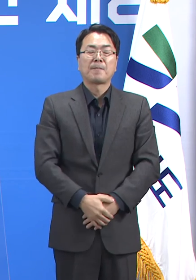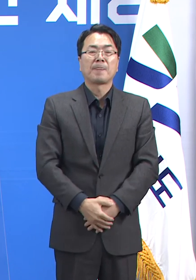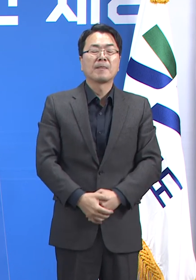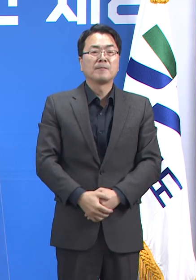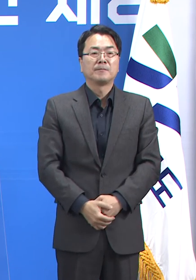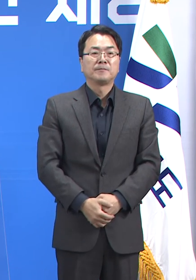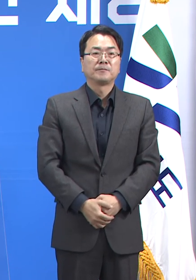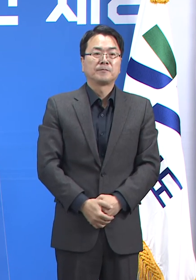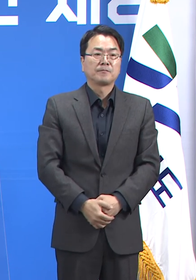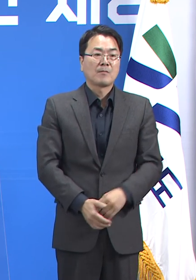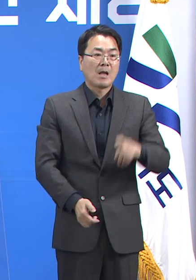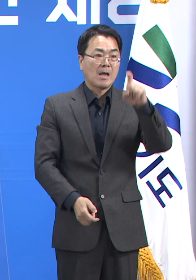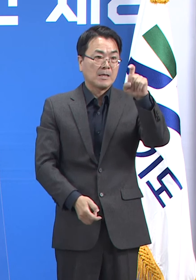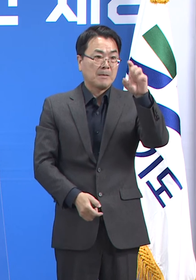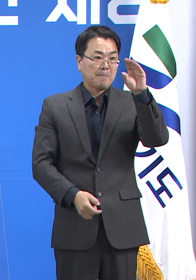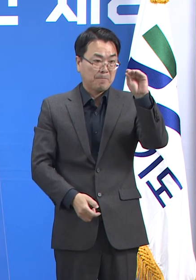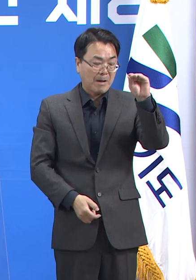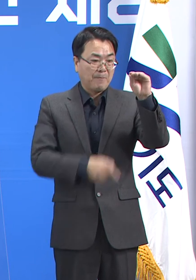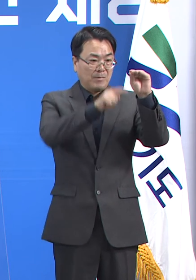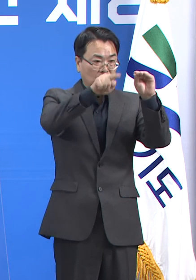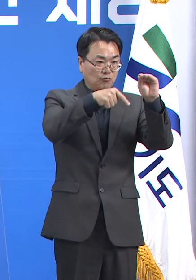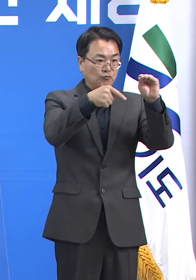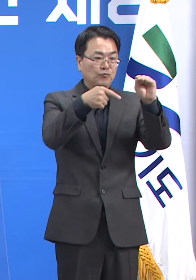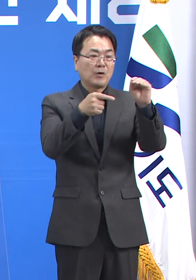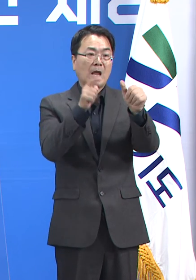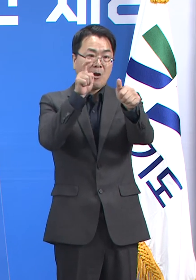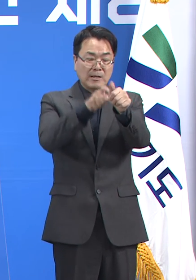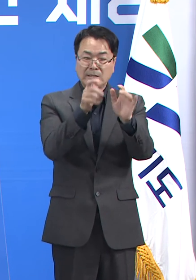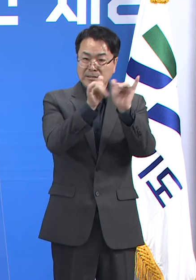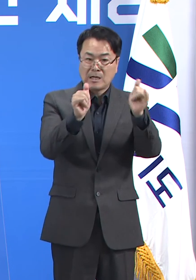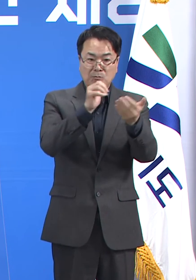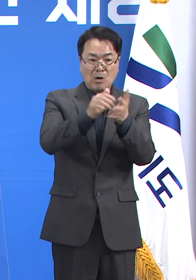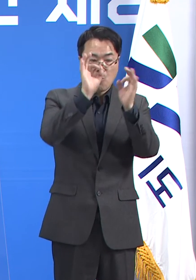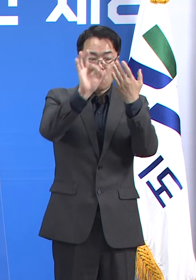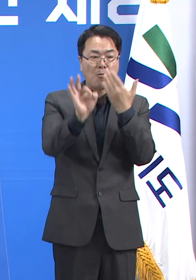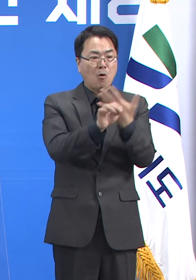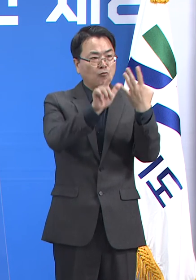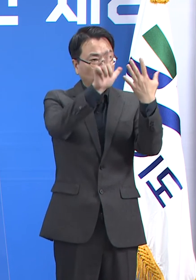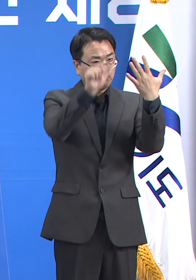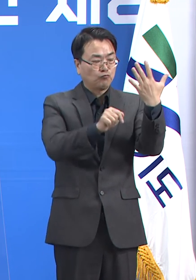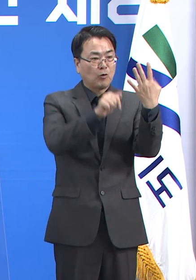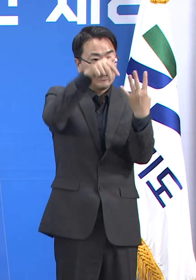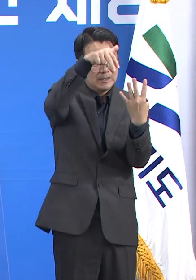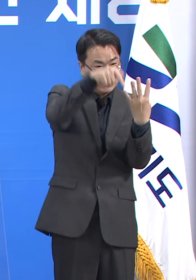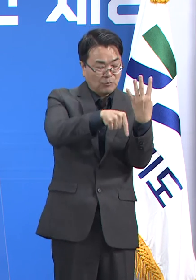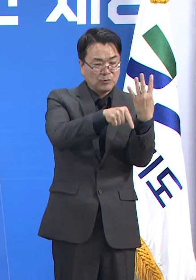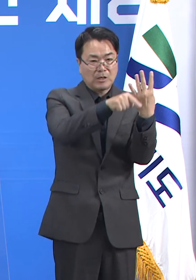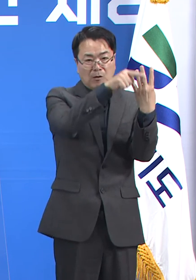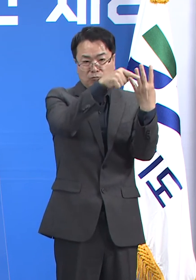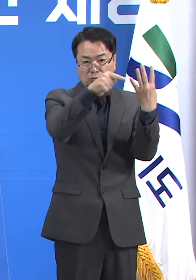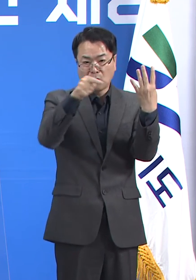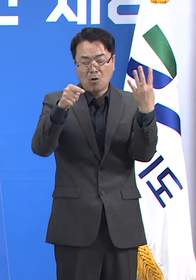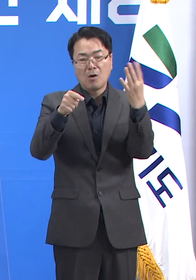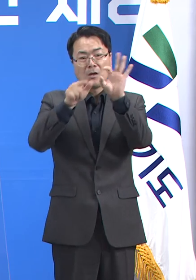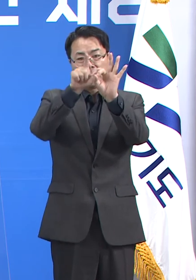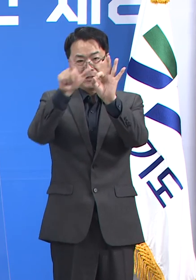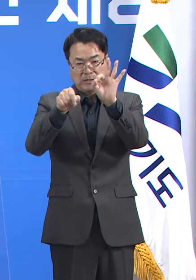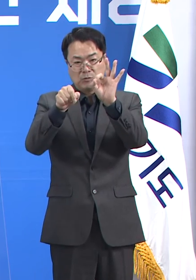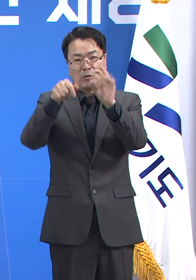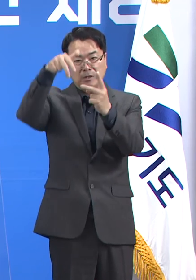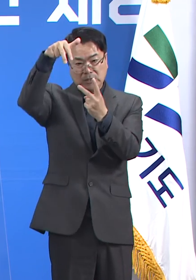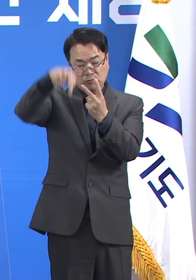인구 10만 명당 확진자 수는 9월 4주차에 29.5명, 10월 2주차에는 28.8명으로